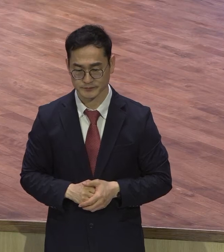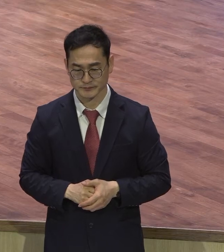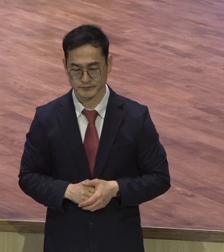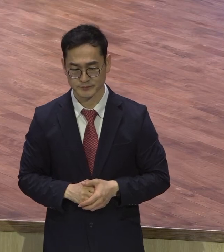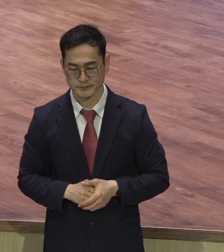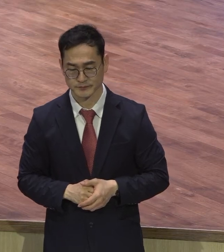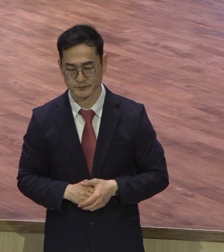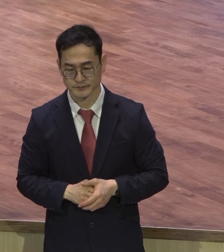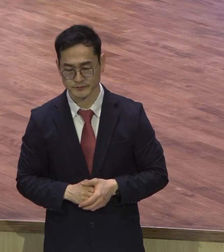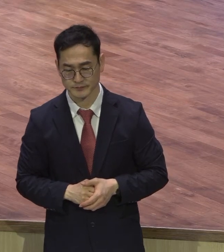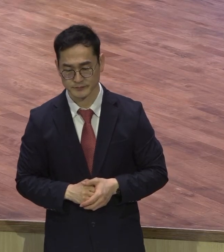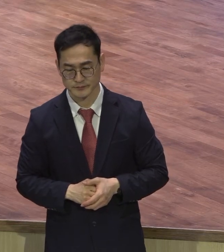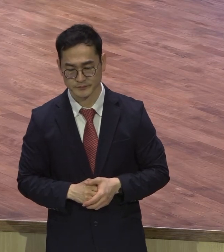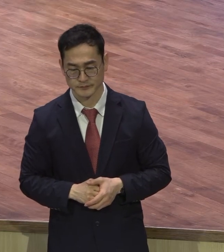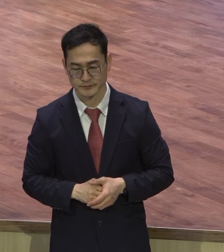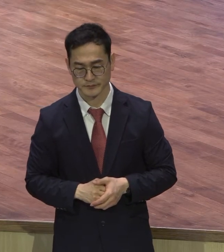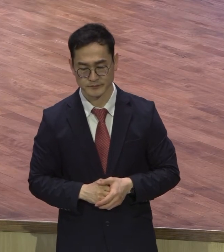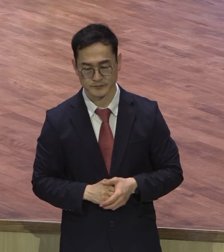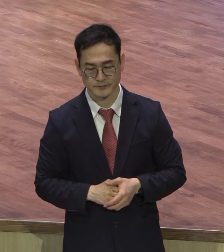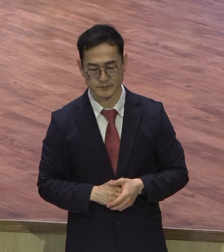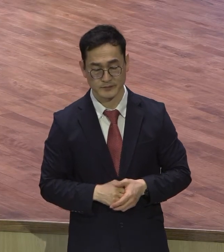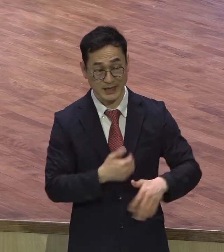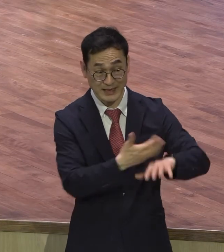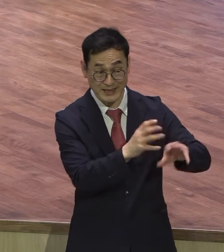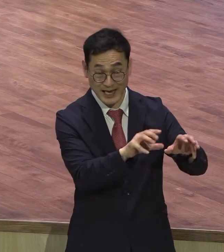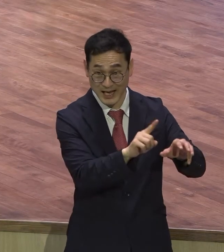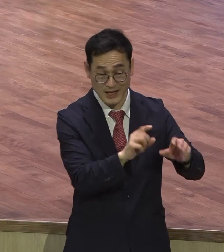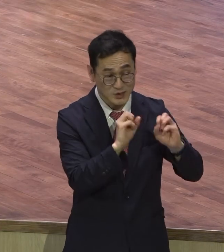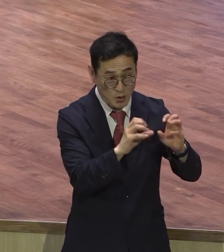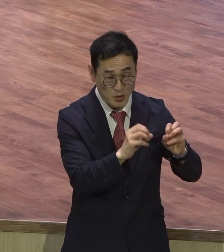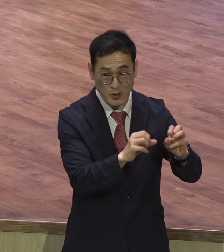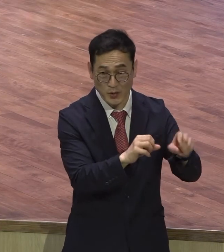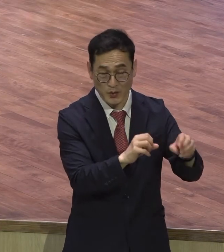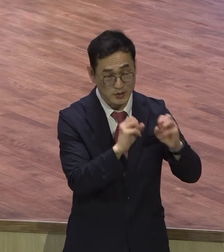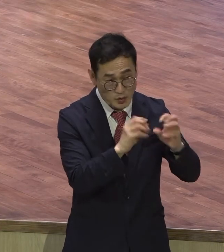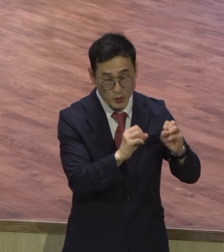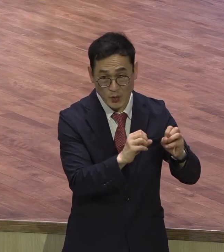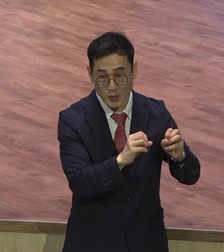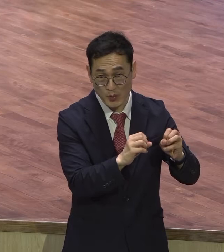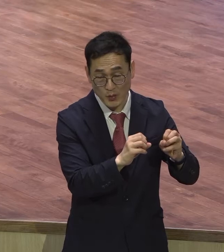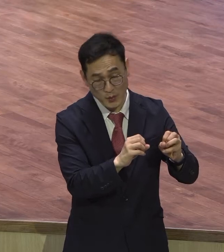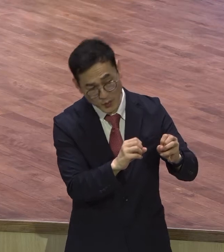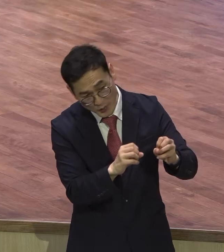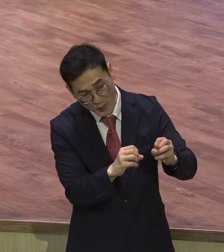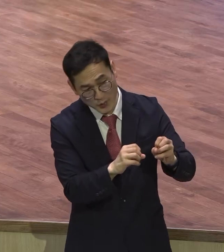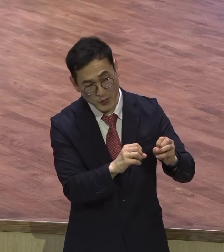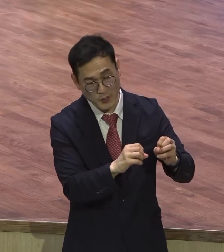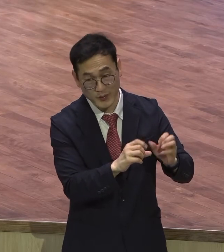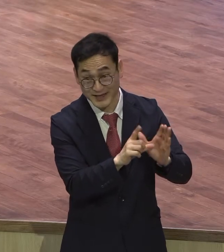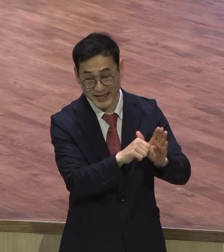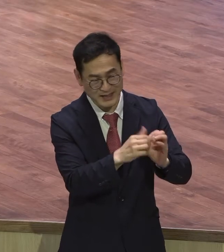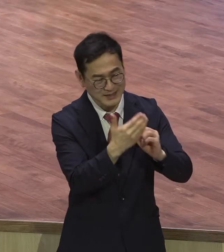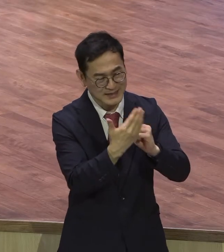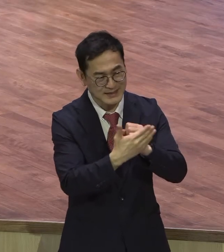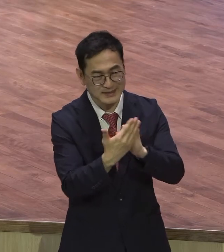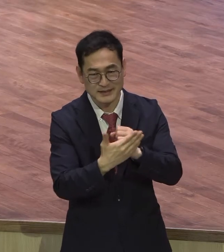감동받고 은혜를 많이 받았어요. 우리 교회 청년 출신인데 이 집안이 무속집안이라.